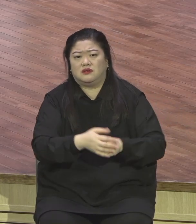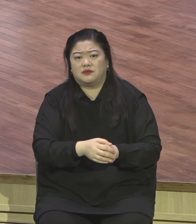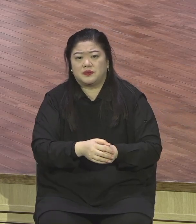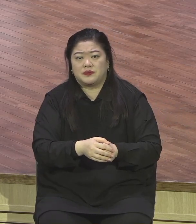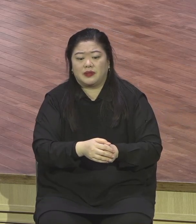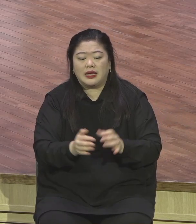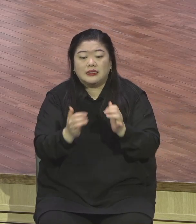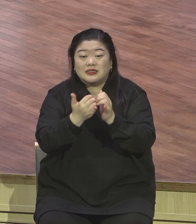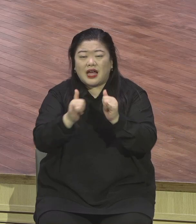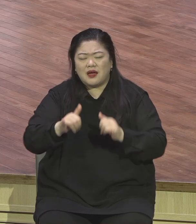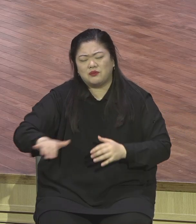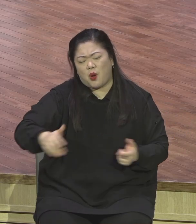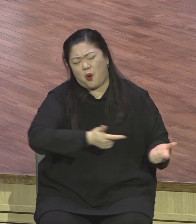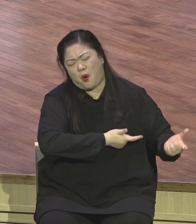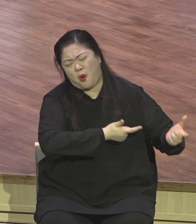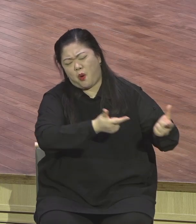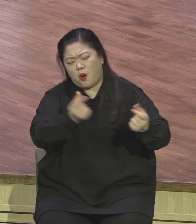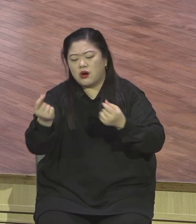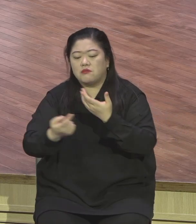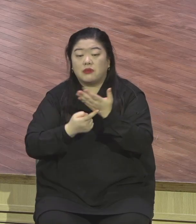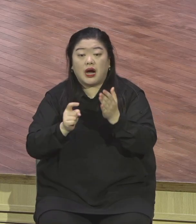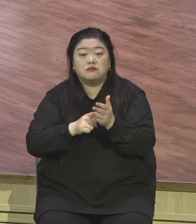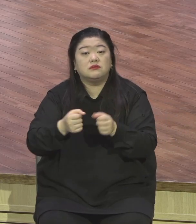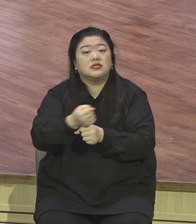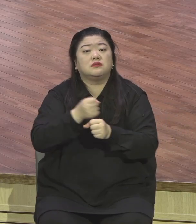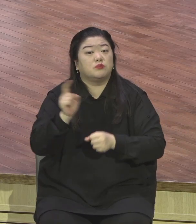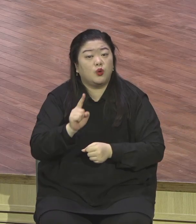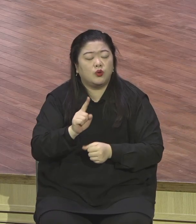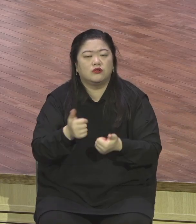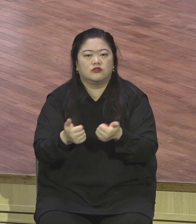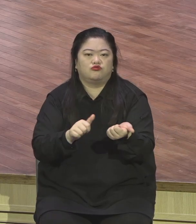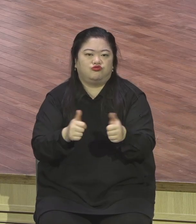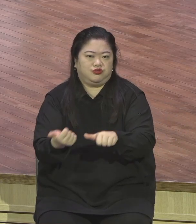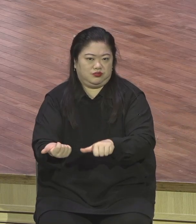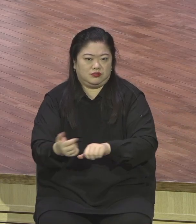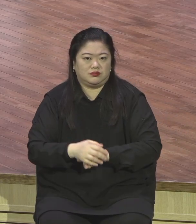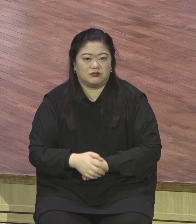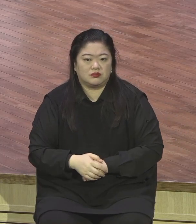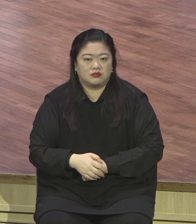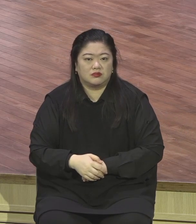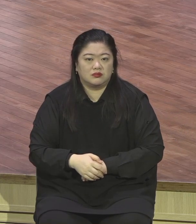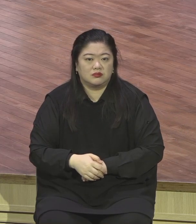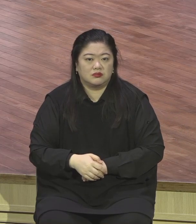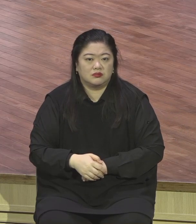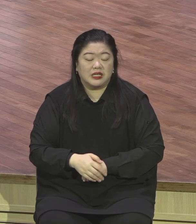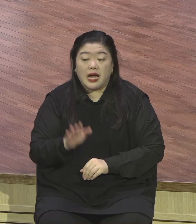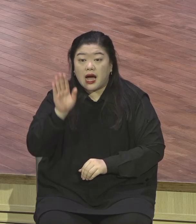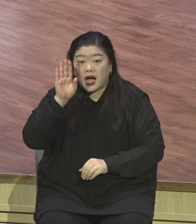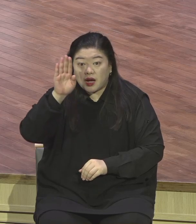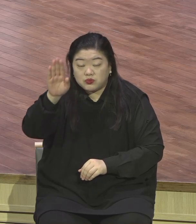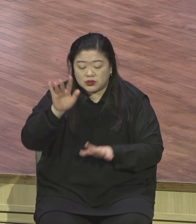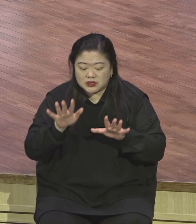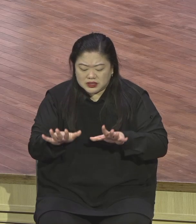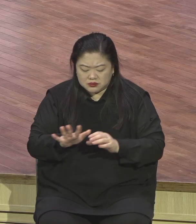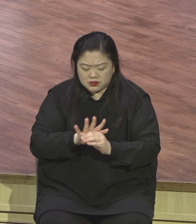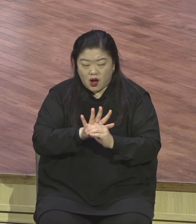코로나19가 지금 이렇게 어제로 오는 천명이 넘었답니다. 겸전 갈수록 전세계가 지금 뭐 거의 지금 7천만,